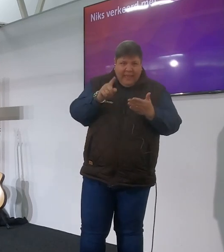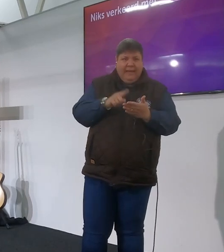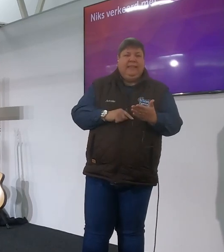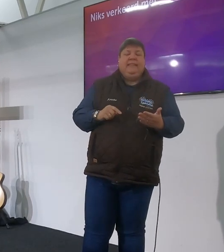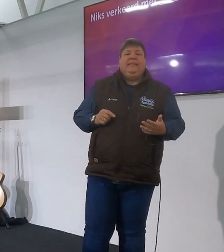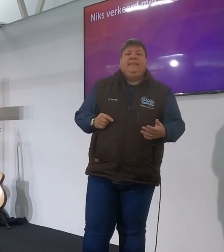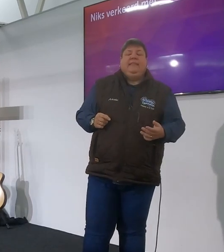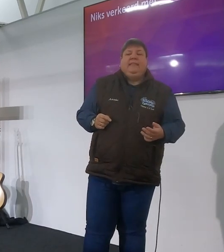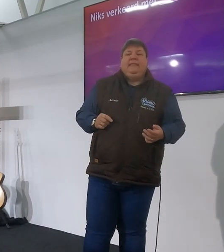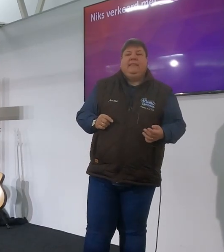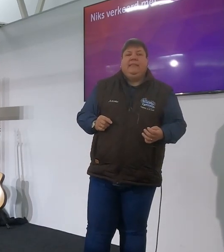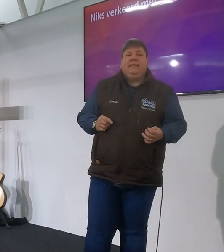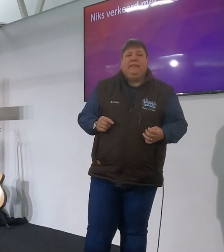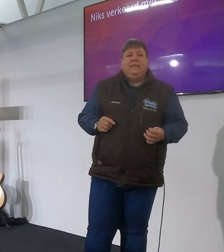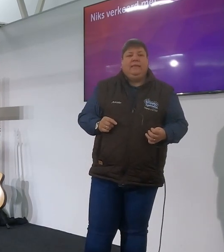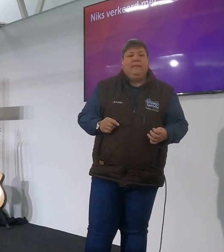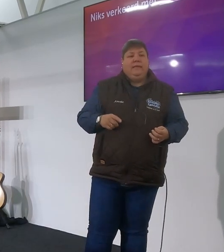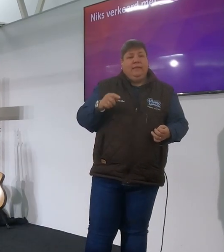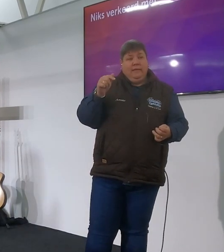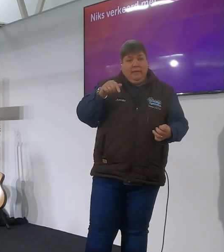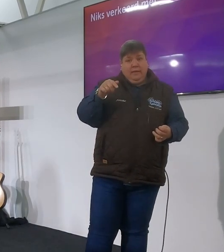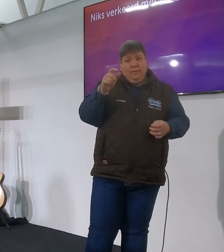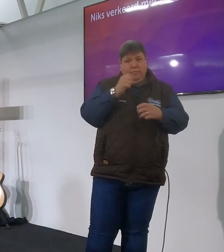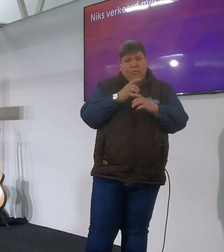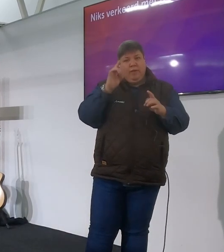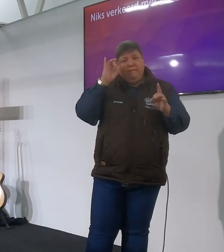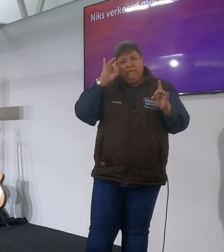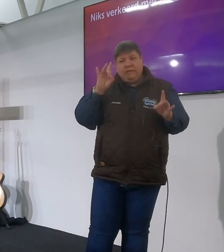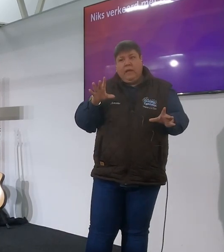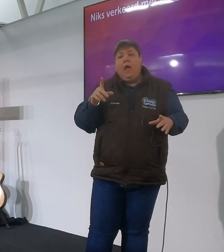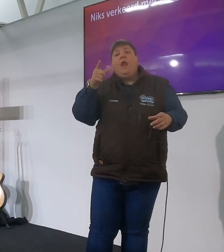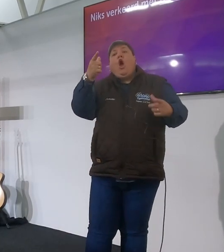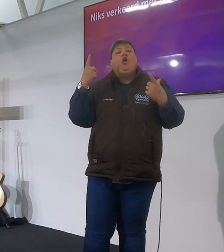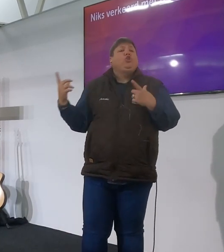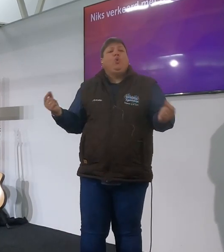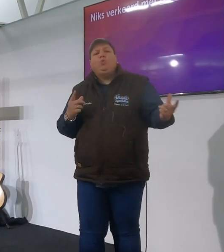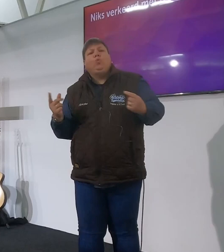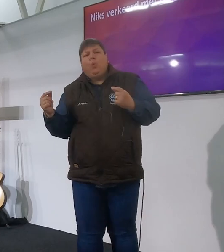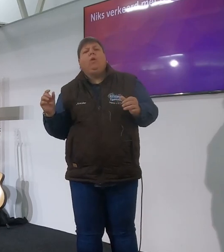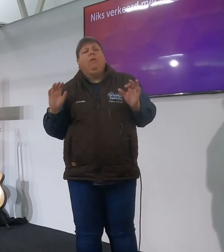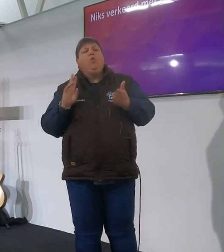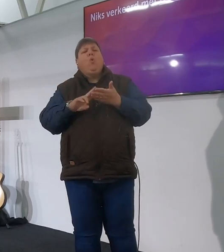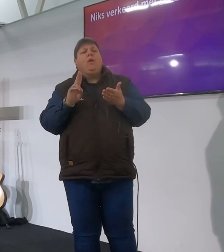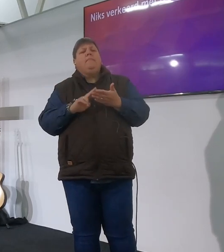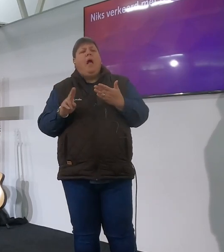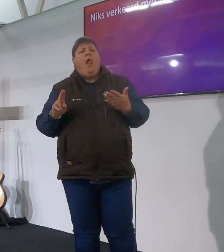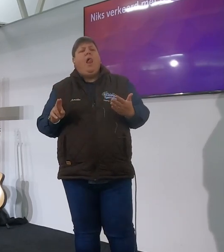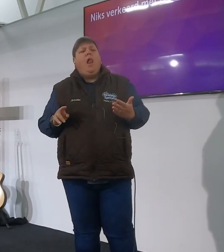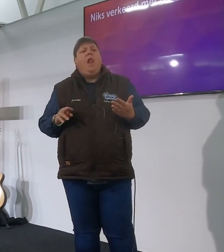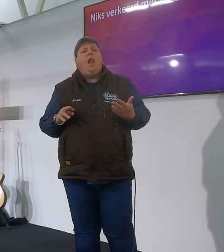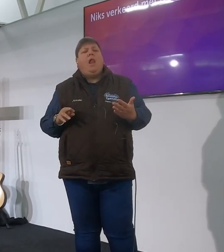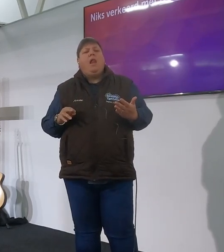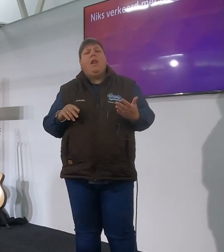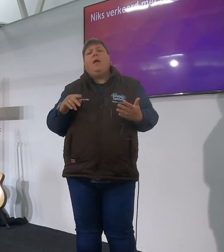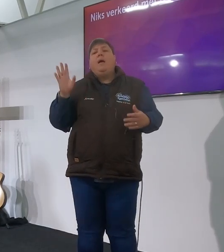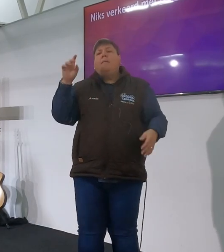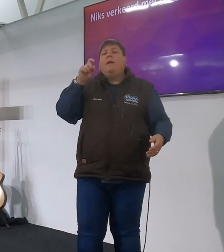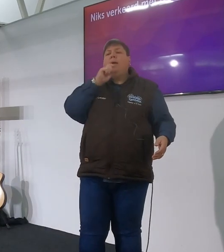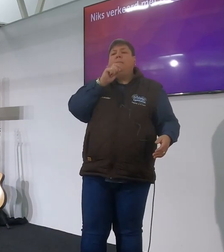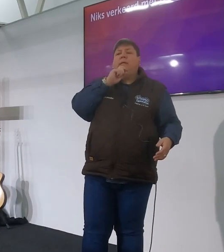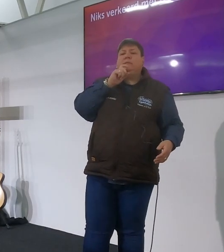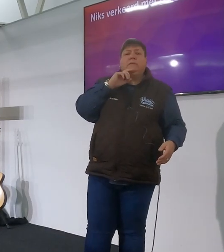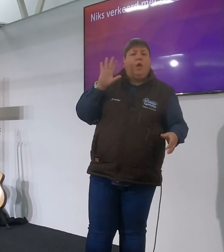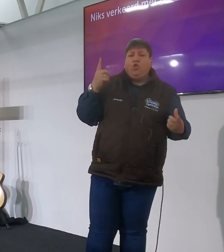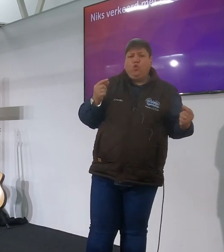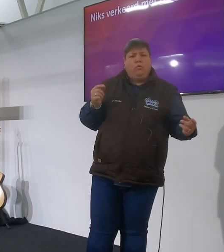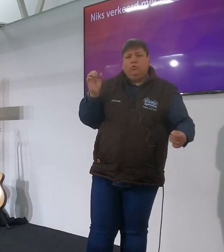hier moet ek hier moet ek hierdie ding verstaan dis niks verkeerd om te doen nie ek denk dis baie mense wat net nooit oor gaan in aksie nie al wat hulle doen is hulle bid